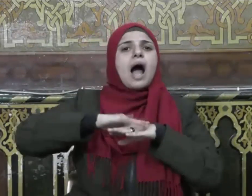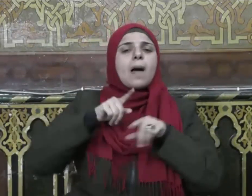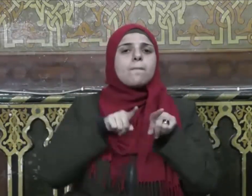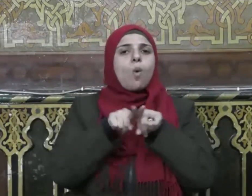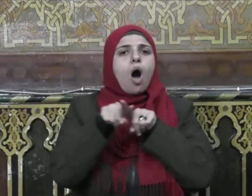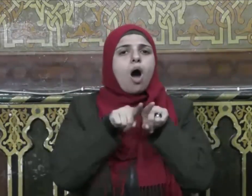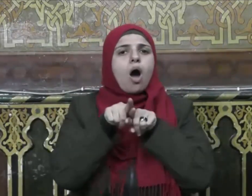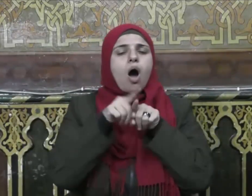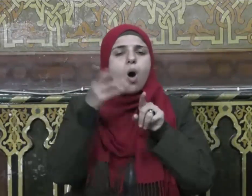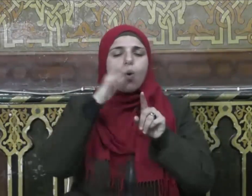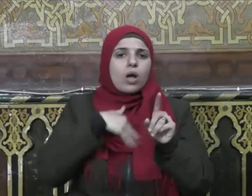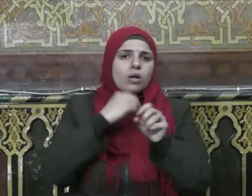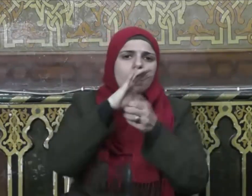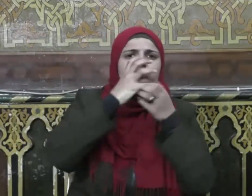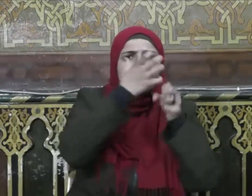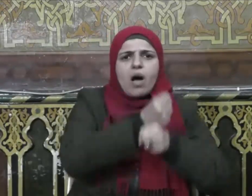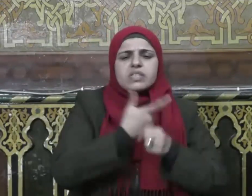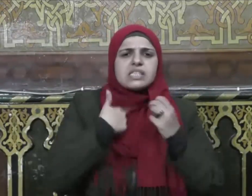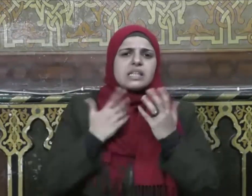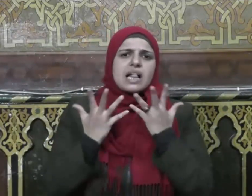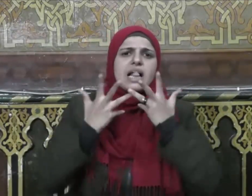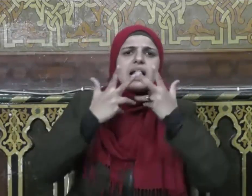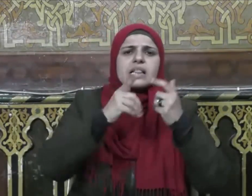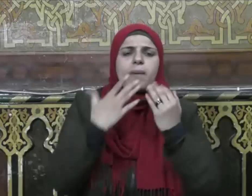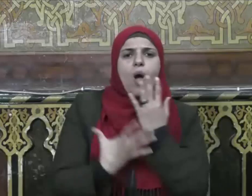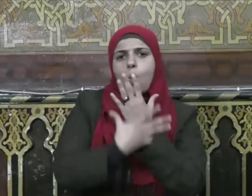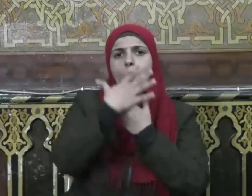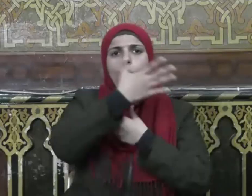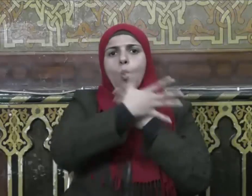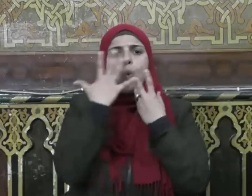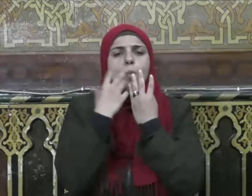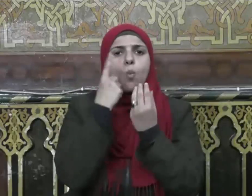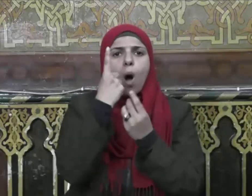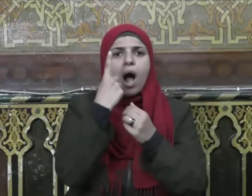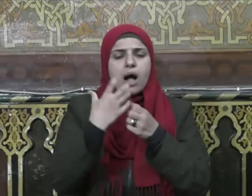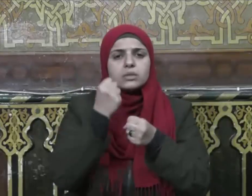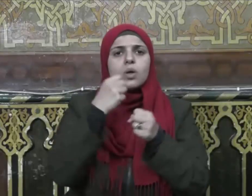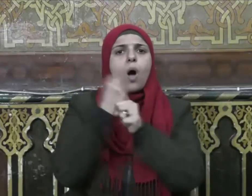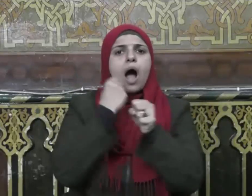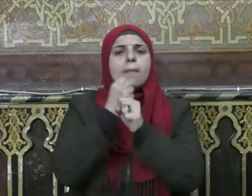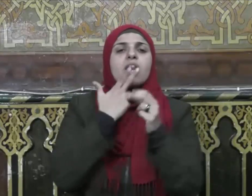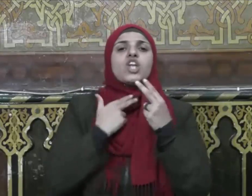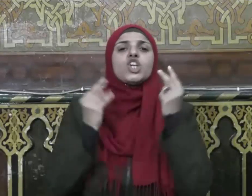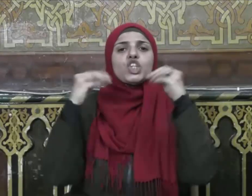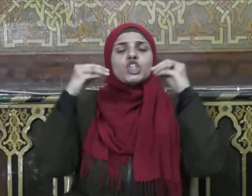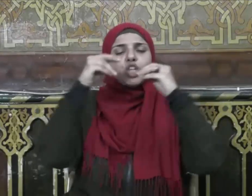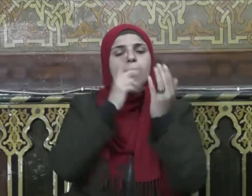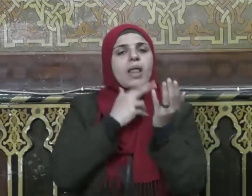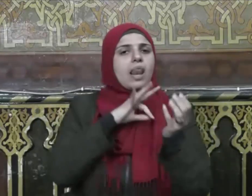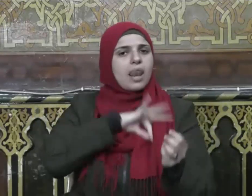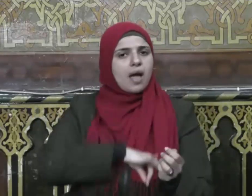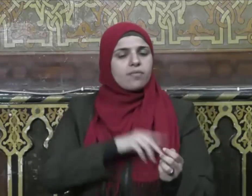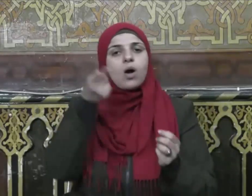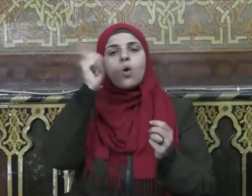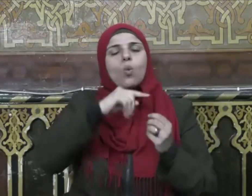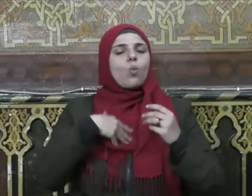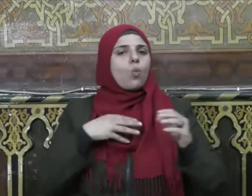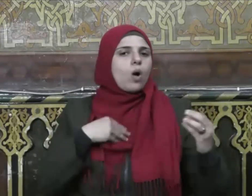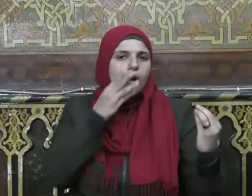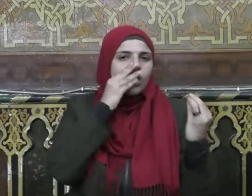والإيثار والانتماء والوحدة والعمل الإيجابي النافع والتواد والتراحم فعن